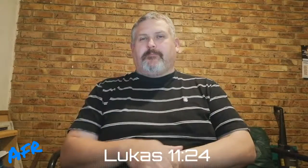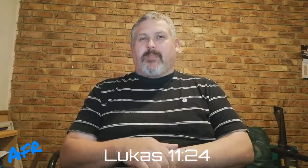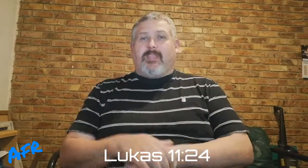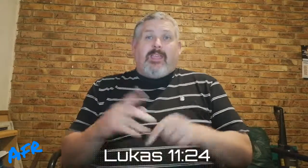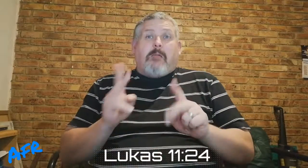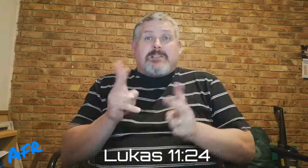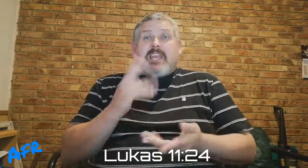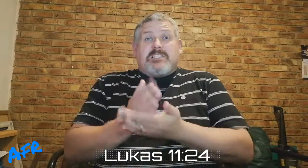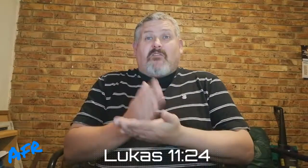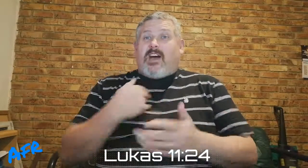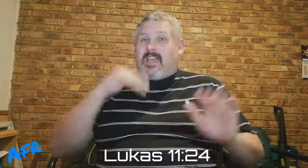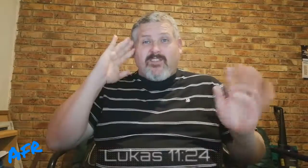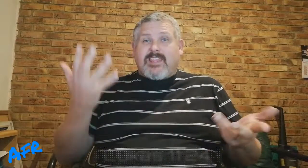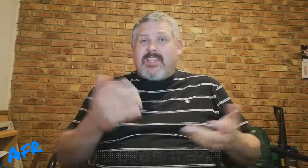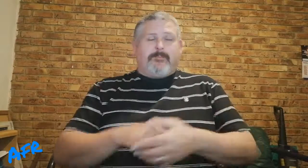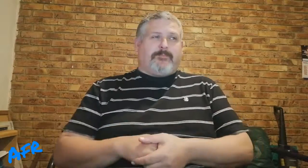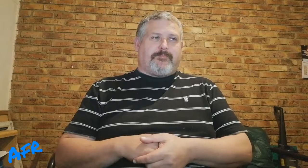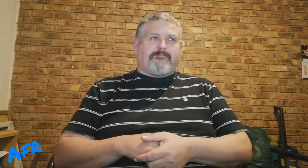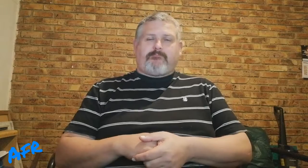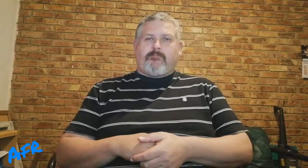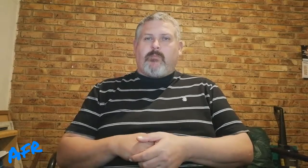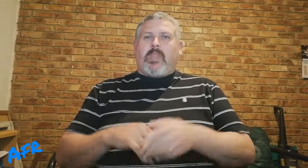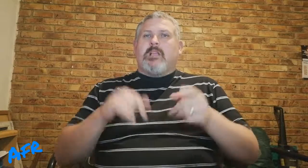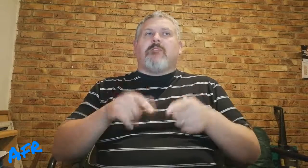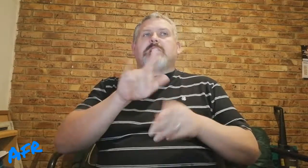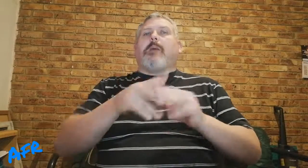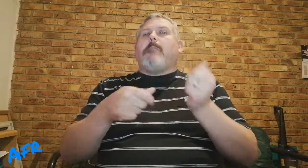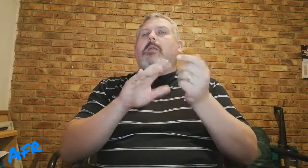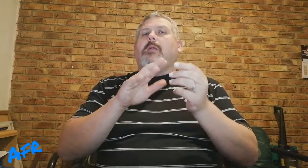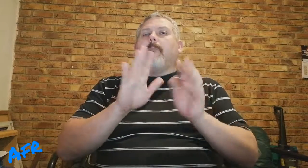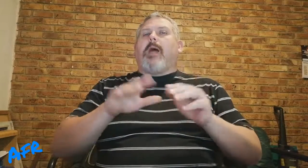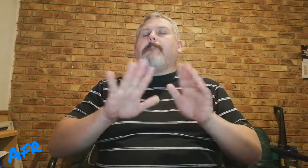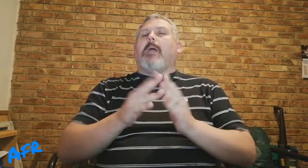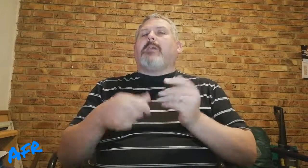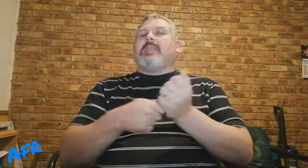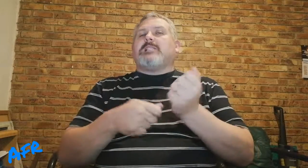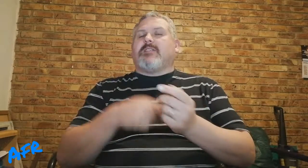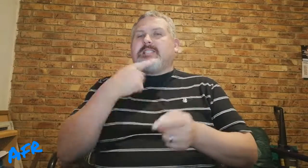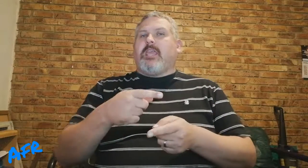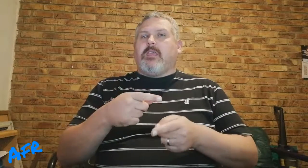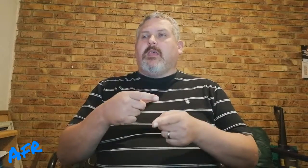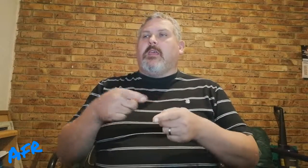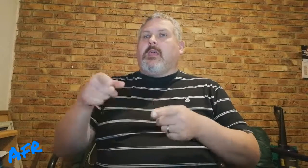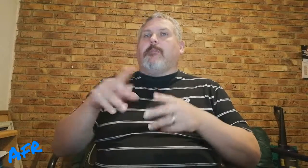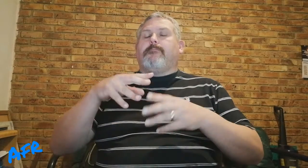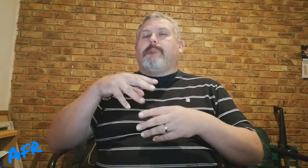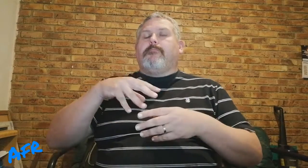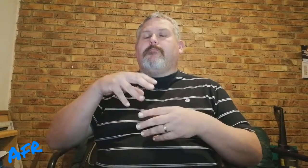nie. Miskiem is dit waar, hy weet nie. Maar daar is baie bybel tekste wat sê, die